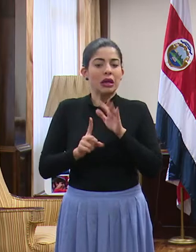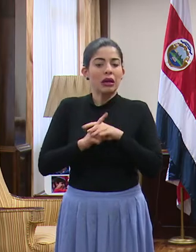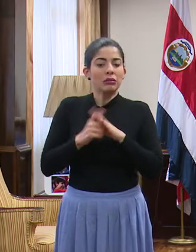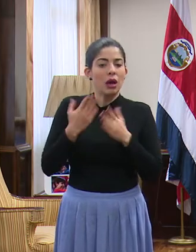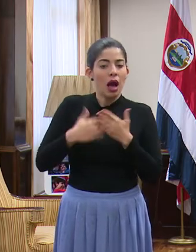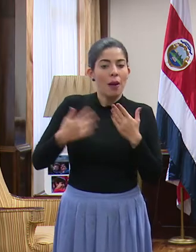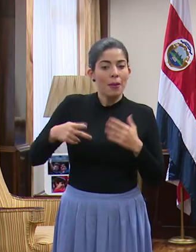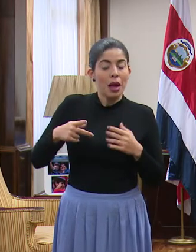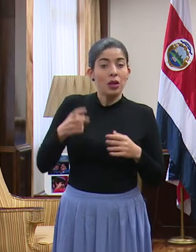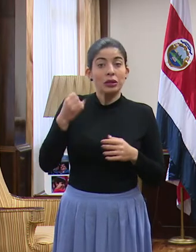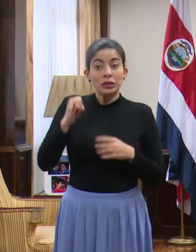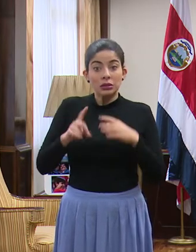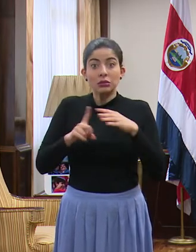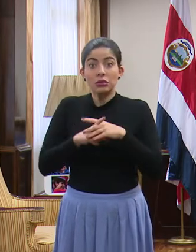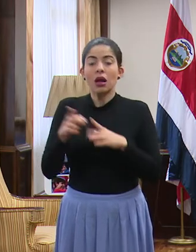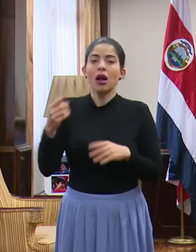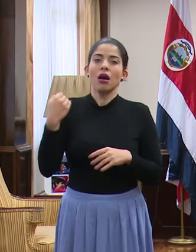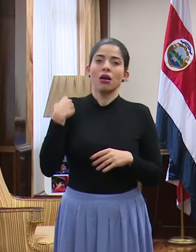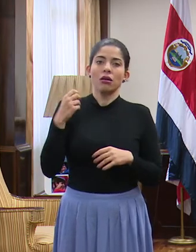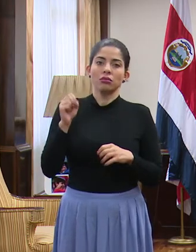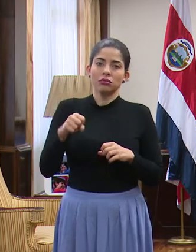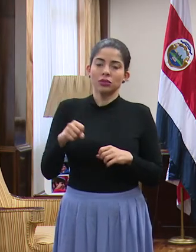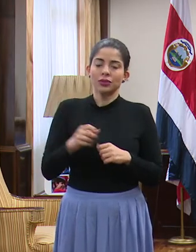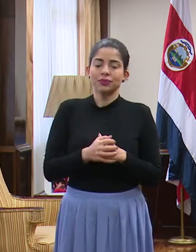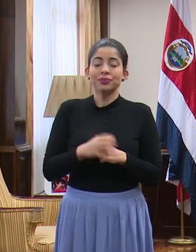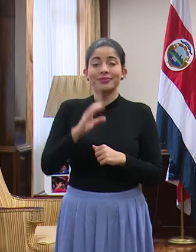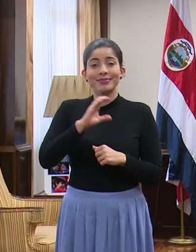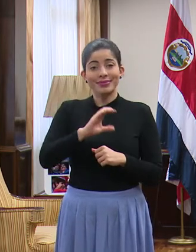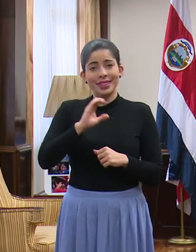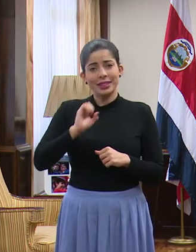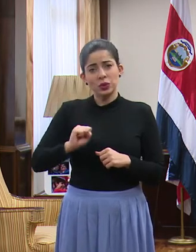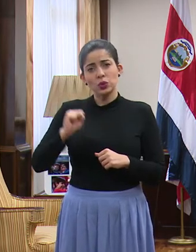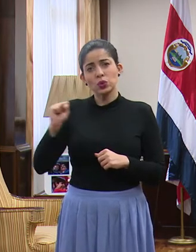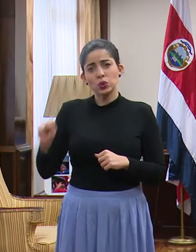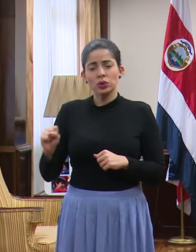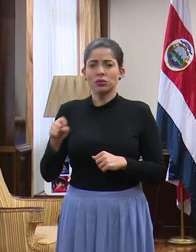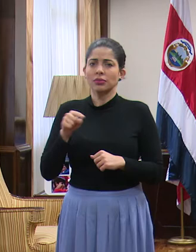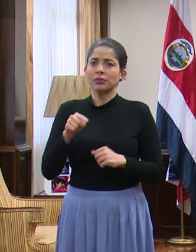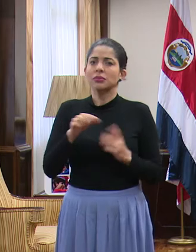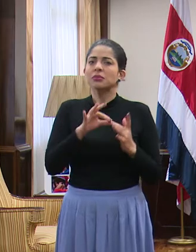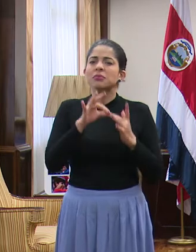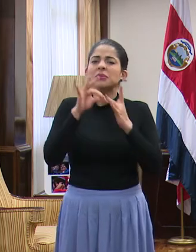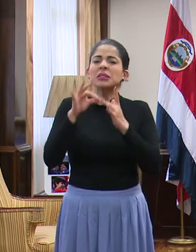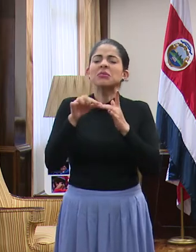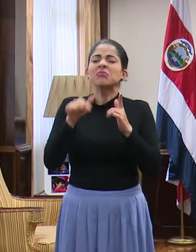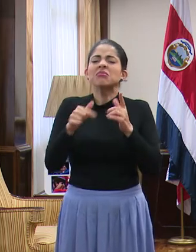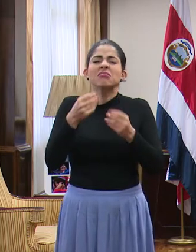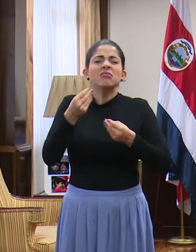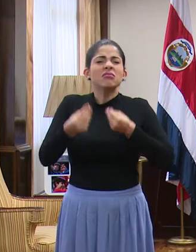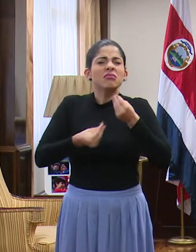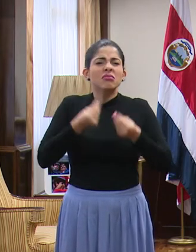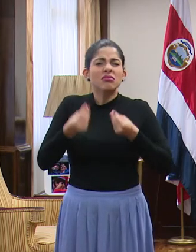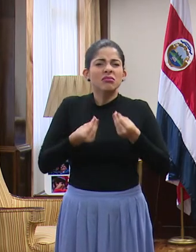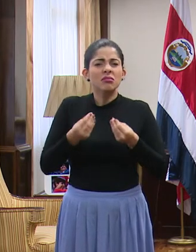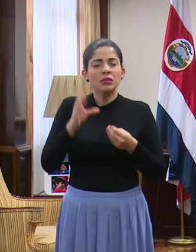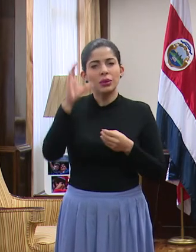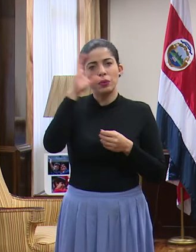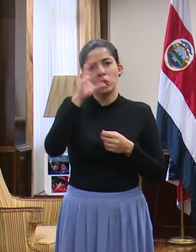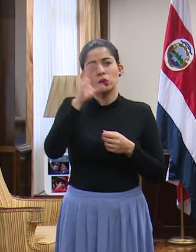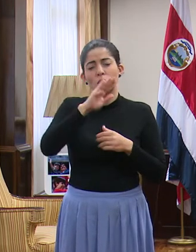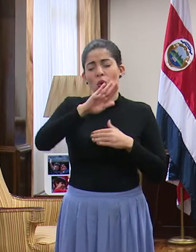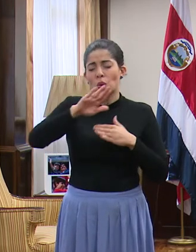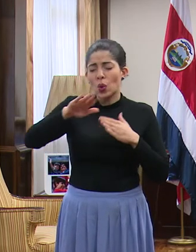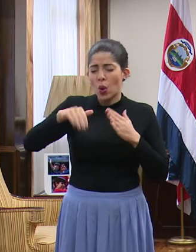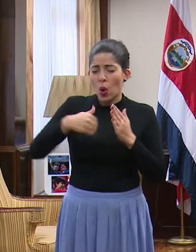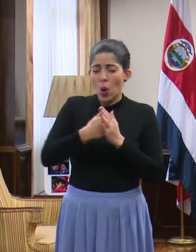insistir en ello. La caja del seguro social esencialmente lo que está haciendo es preparando absolutamente